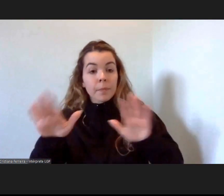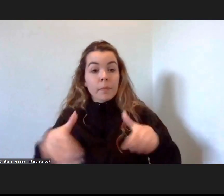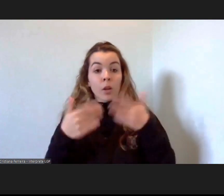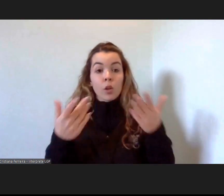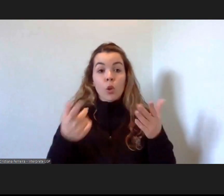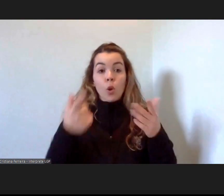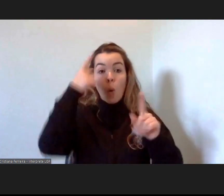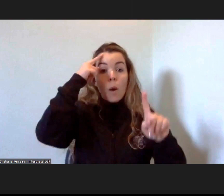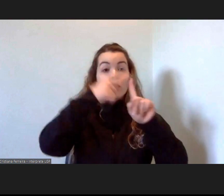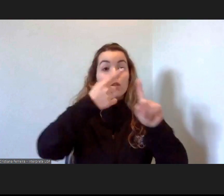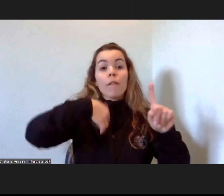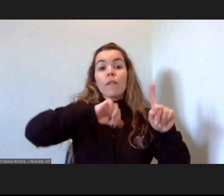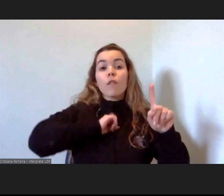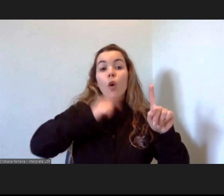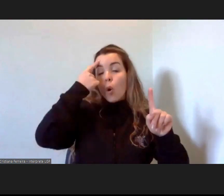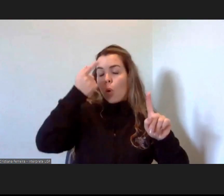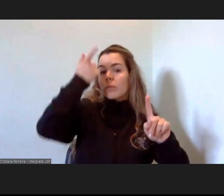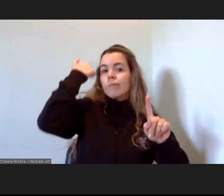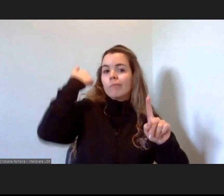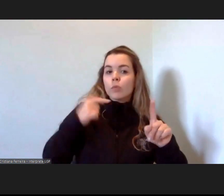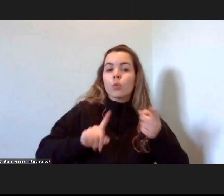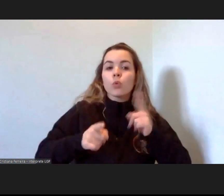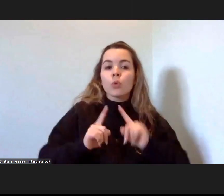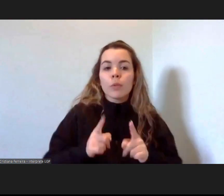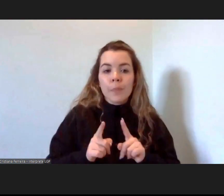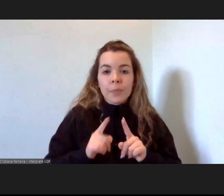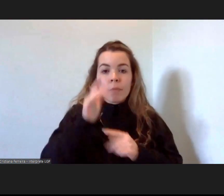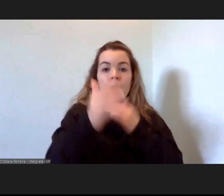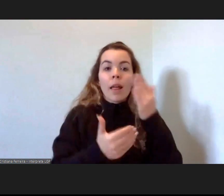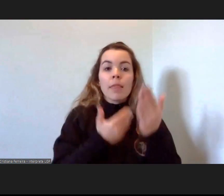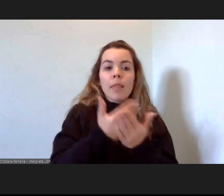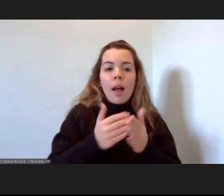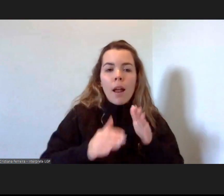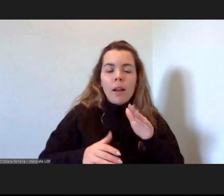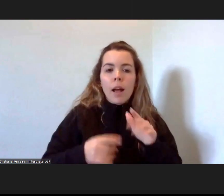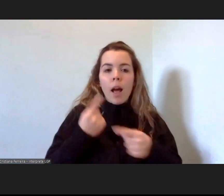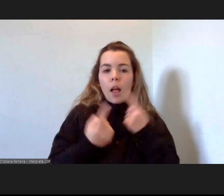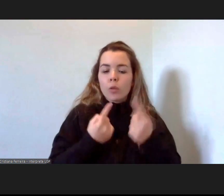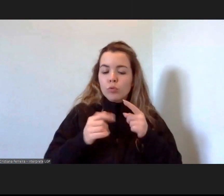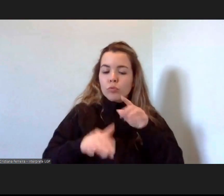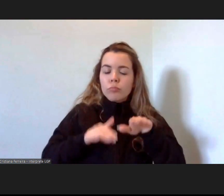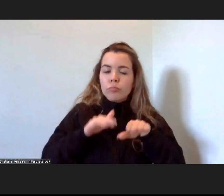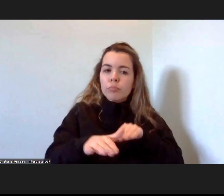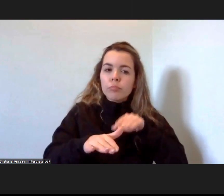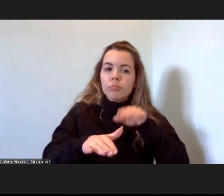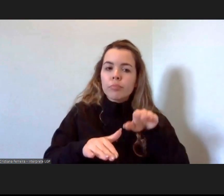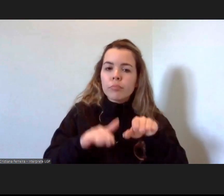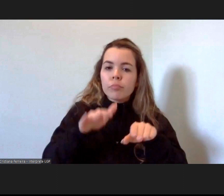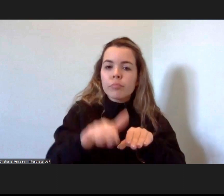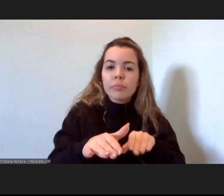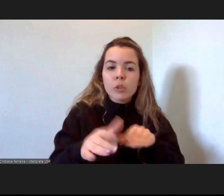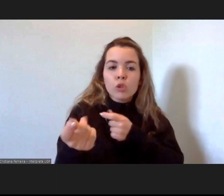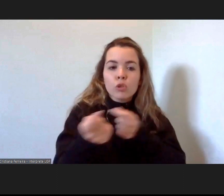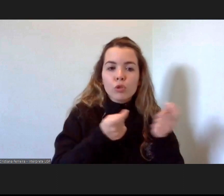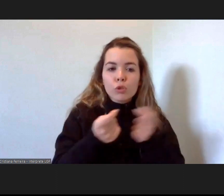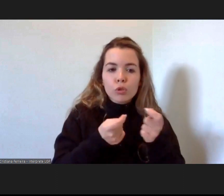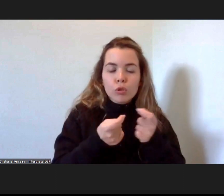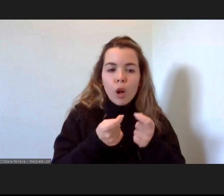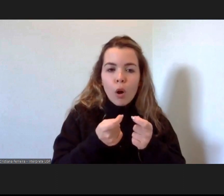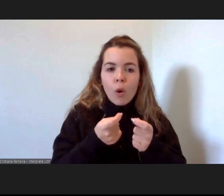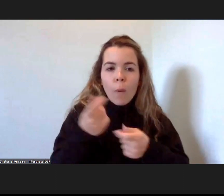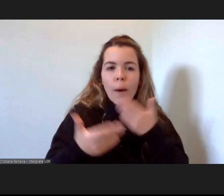foi passar de uma... dar alguns passos, no sentido de passar de uma gestão reativa, em que